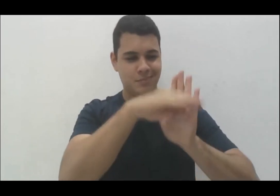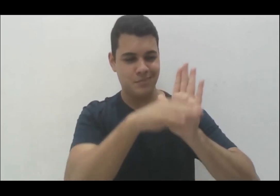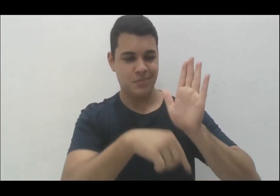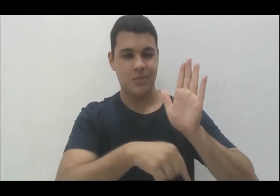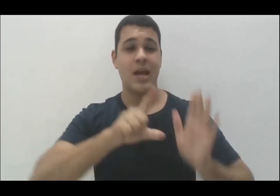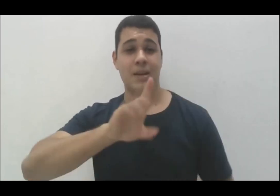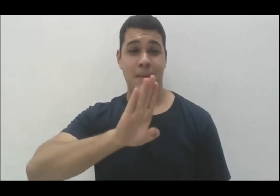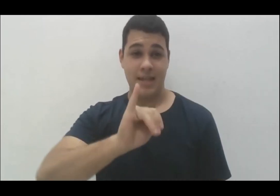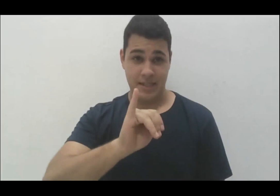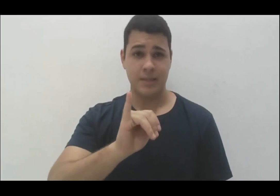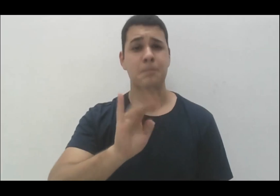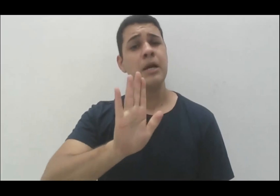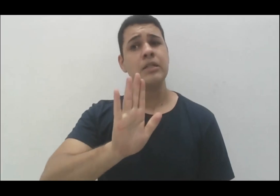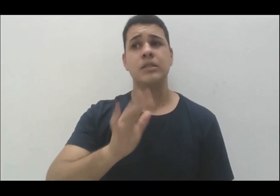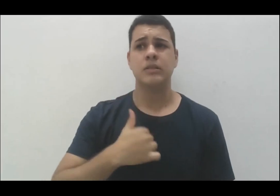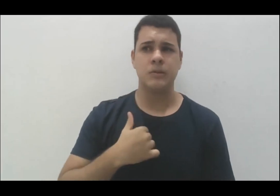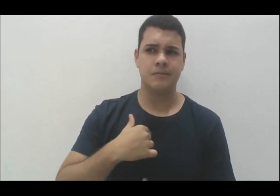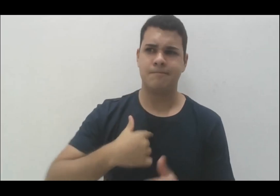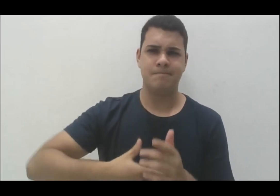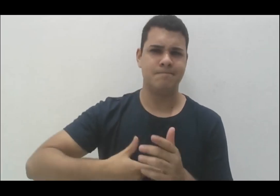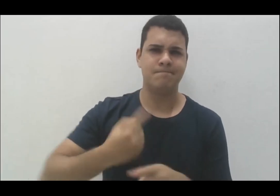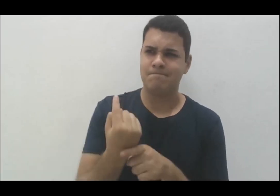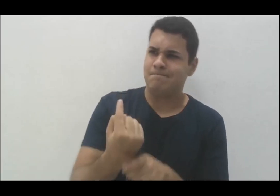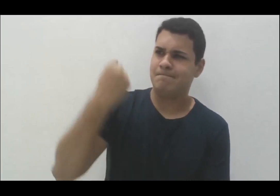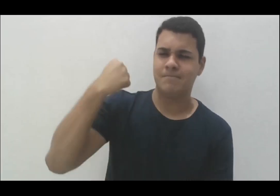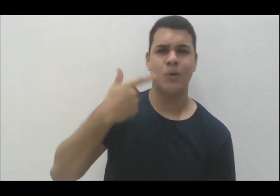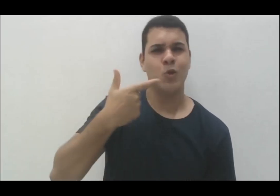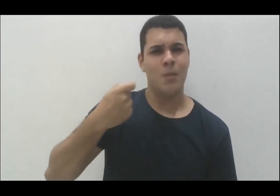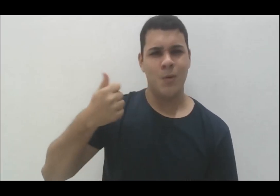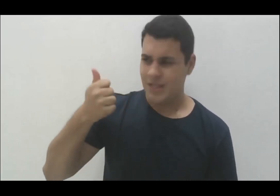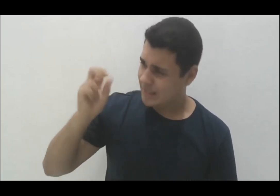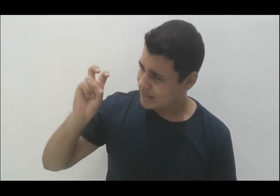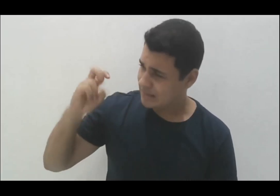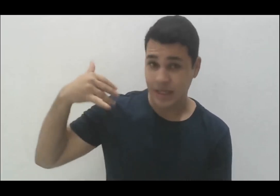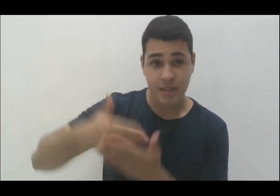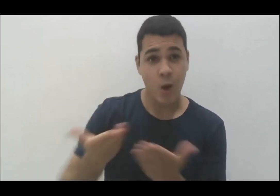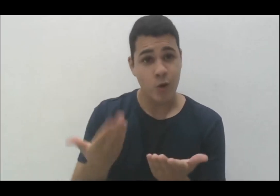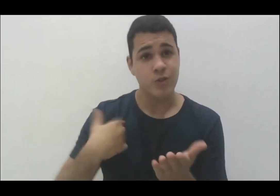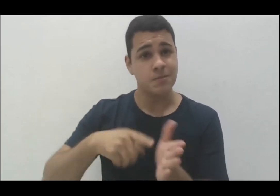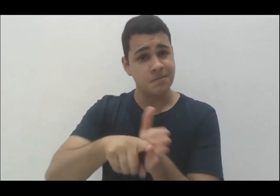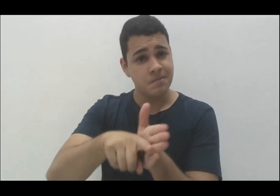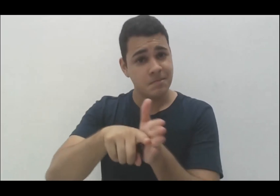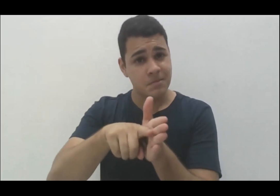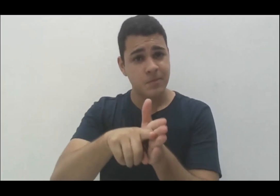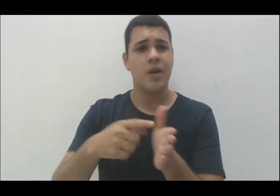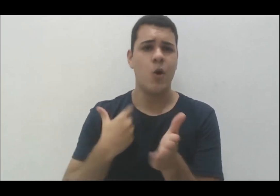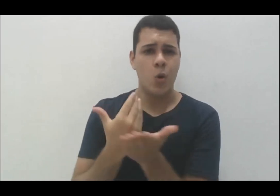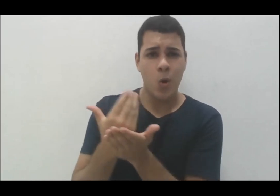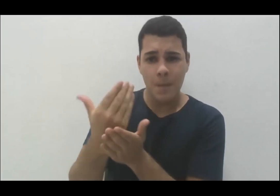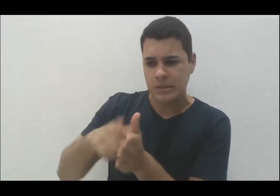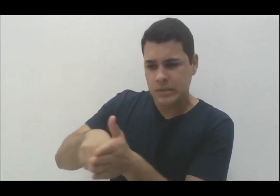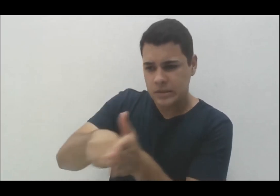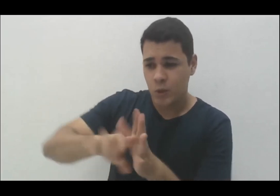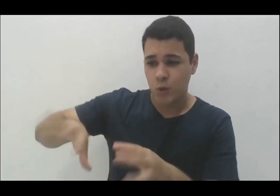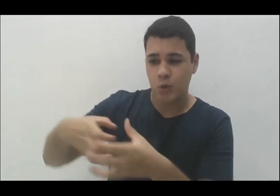pesquisando isso desde 2015, mais ou menos, comecei com as crianças, nas escolas